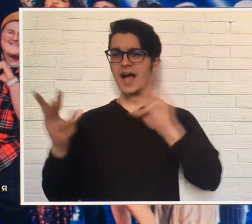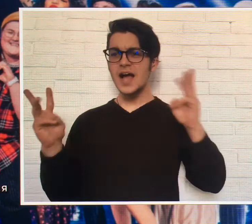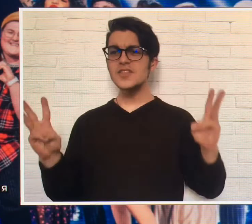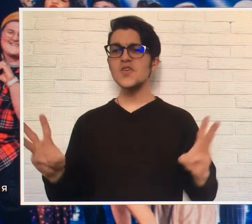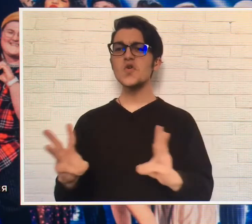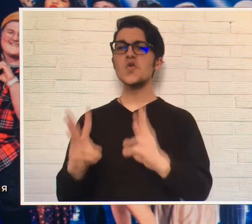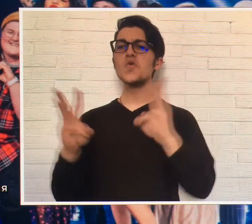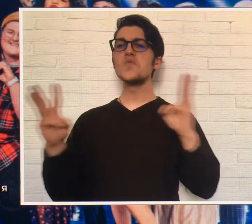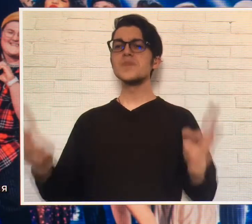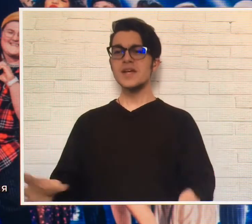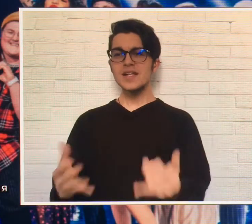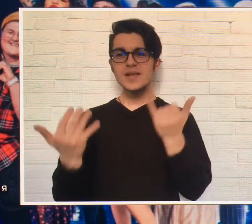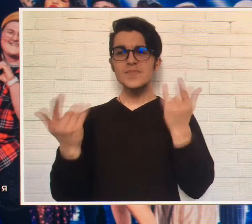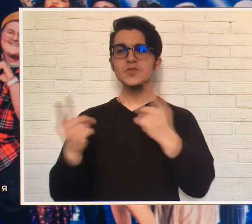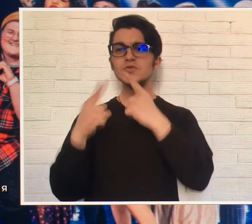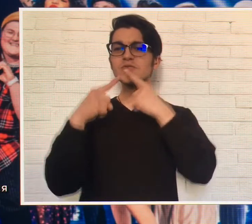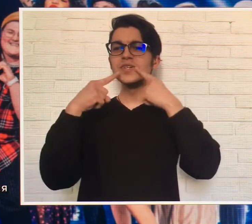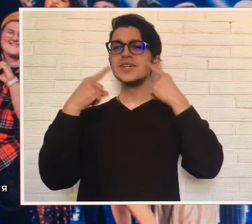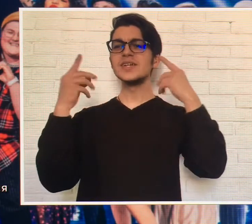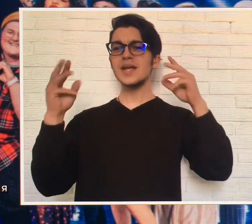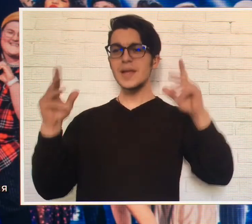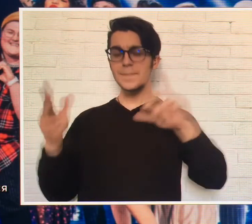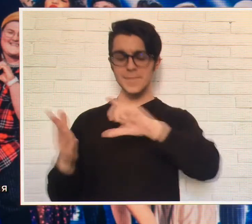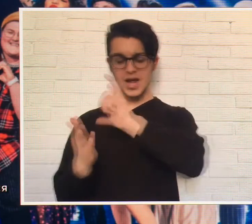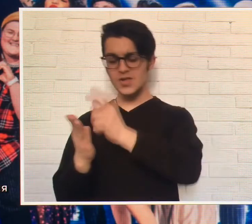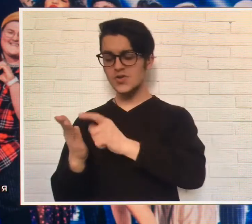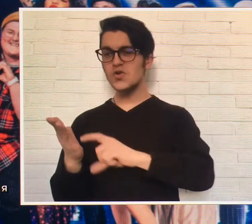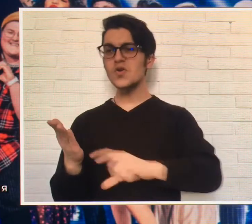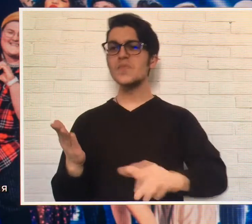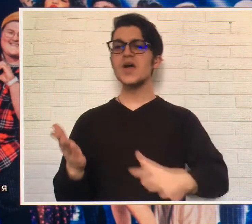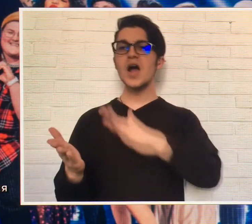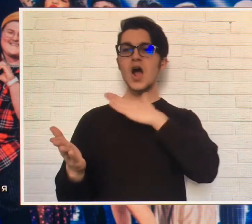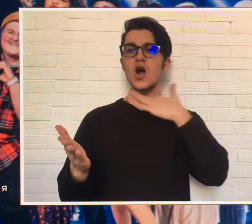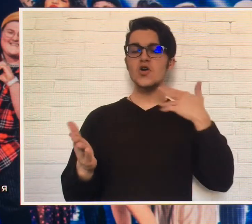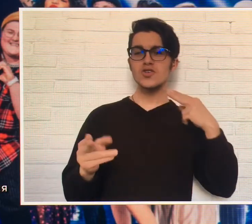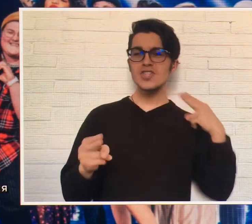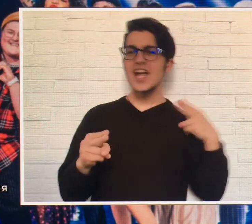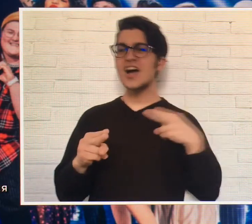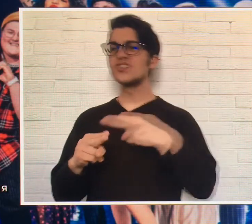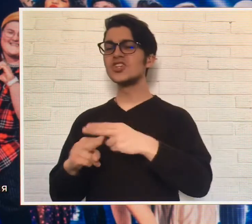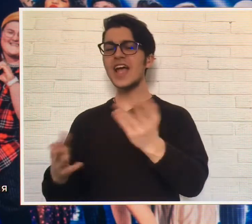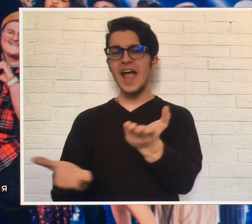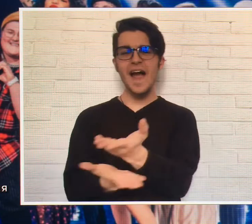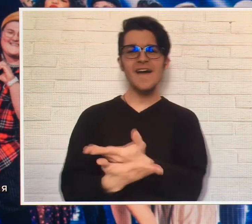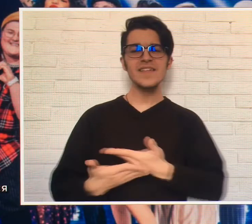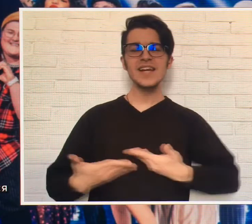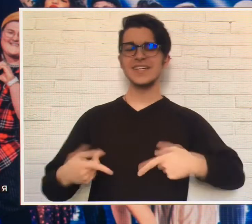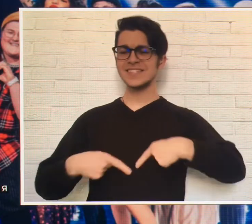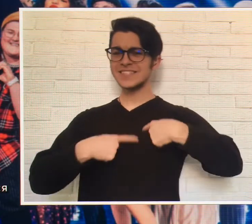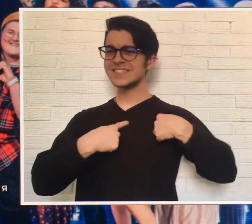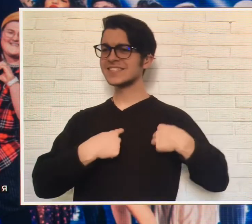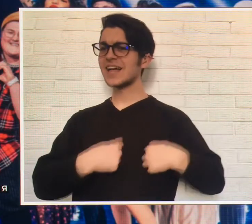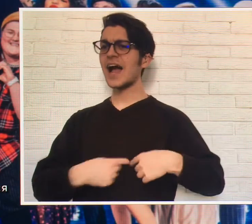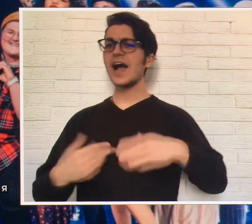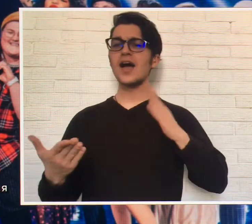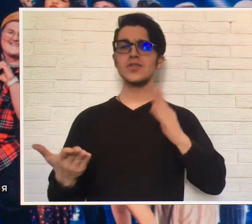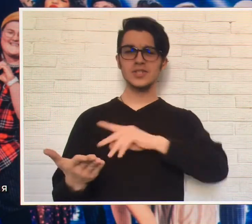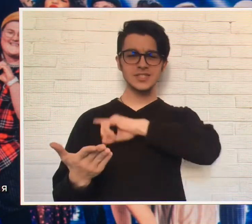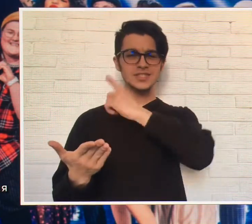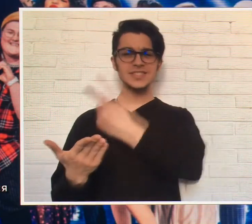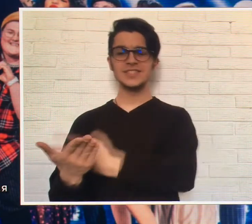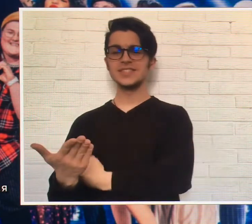игры с огнём Теперь с улыбкой своём Куча ножей В наших